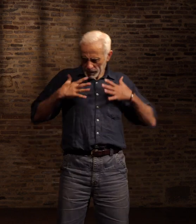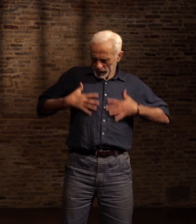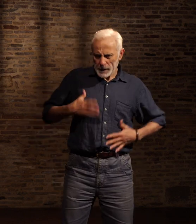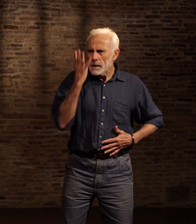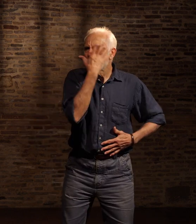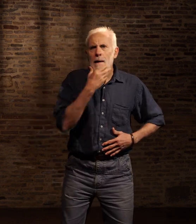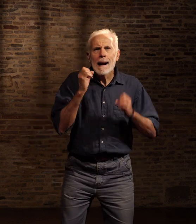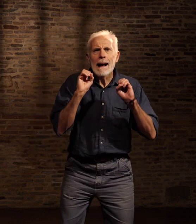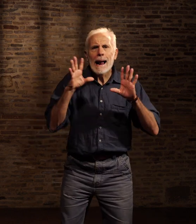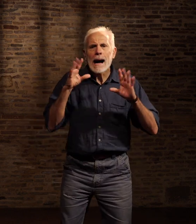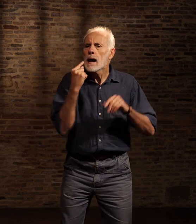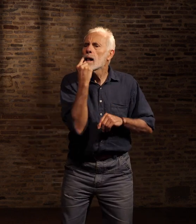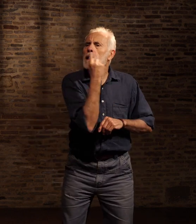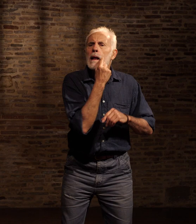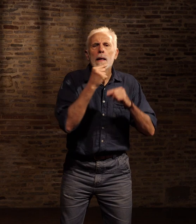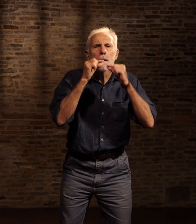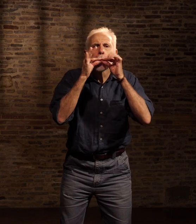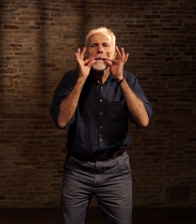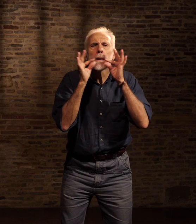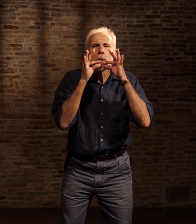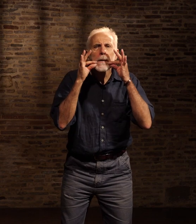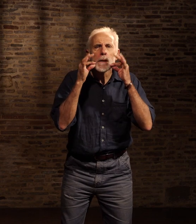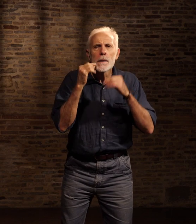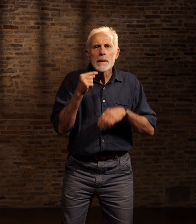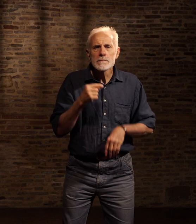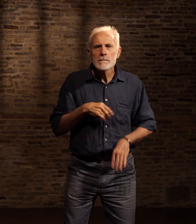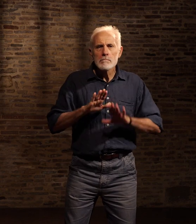lèvres Semblaient plaquer un sourire narquois sur son visage